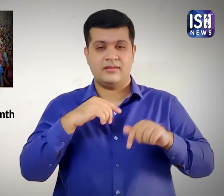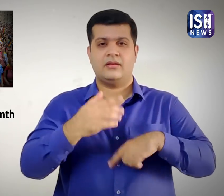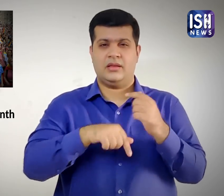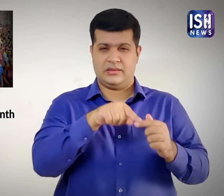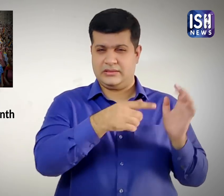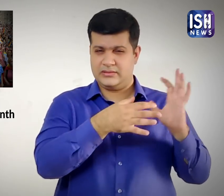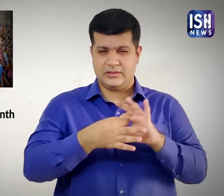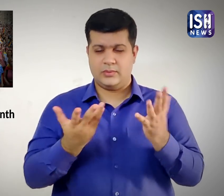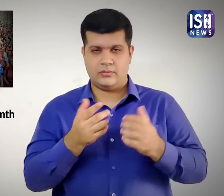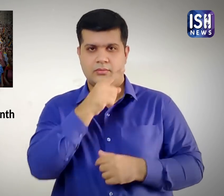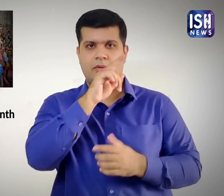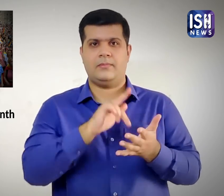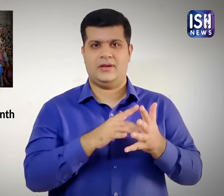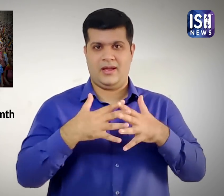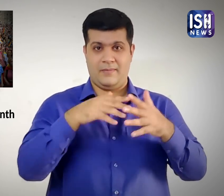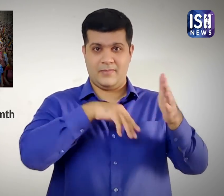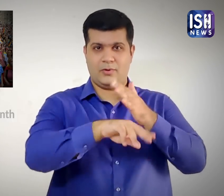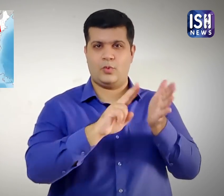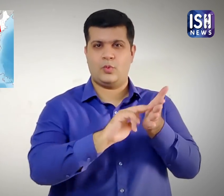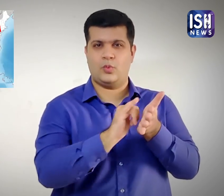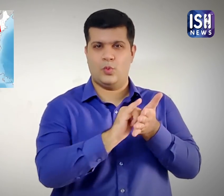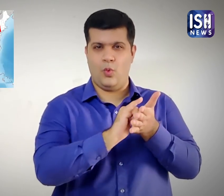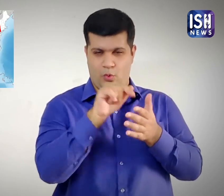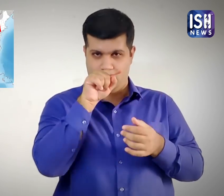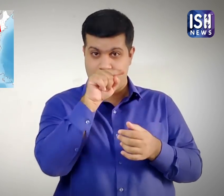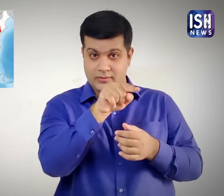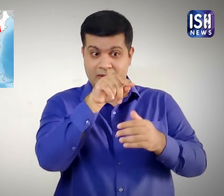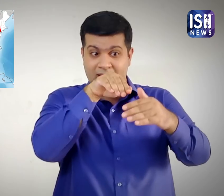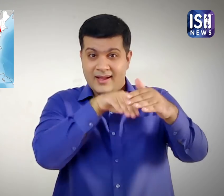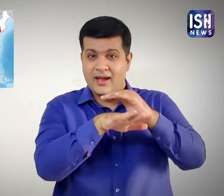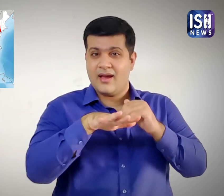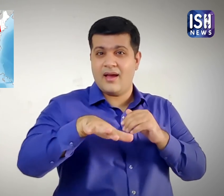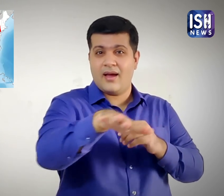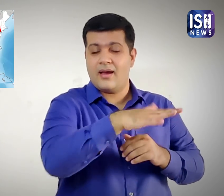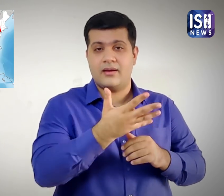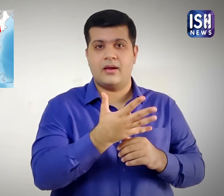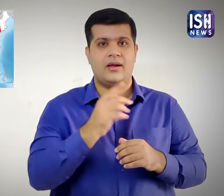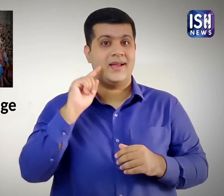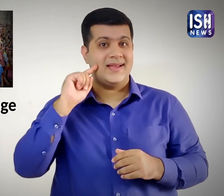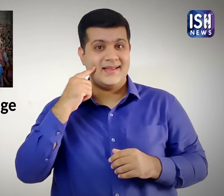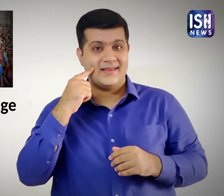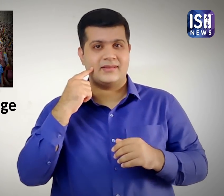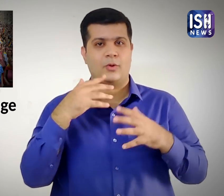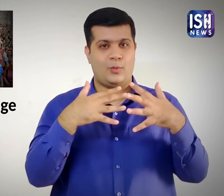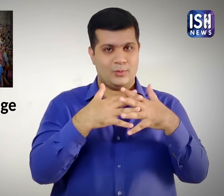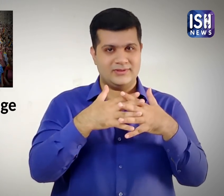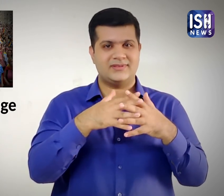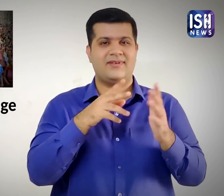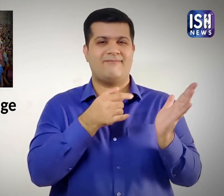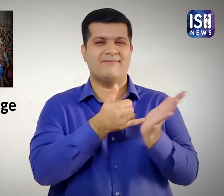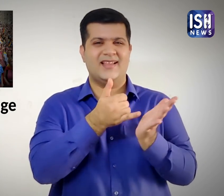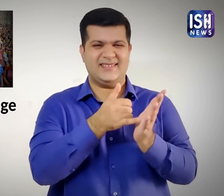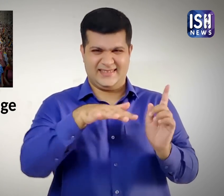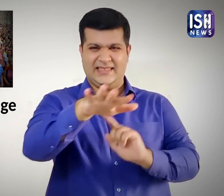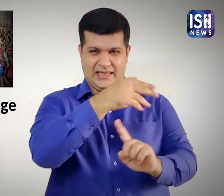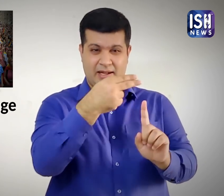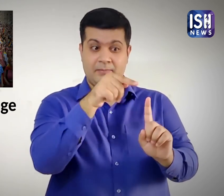सन्युक्त राजय अमेरिका के न्यू यॉक में ग्रेणिच विलिज में स्टोन वॉल इन नमक क्वियर बार में